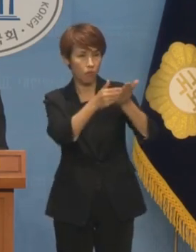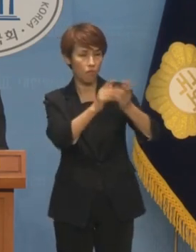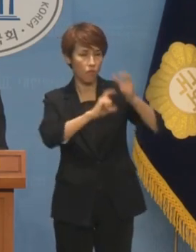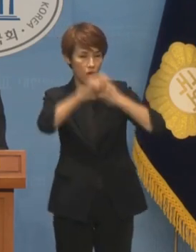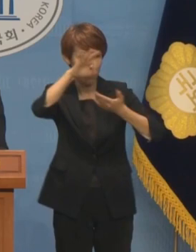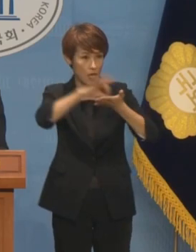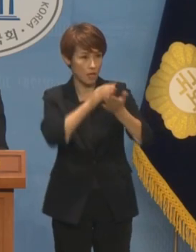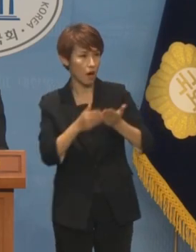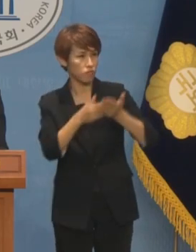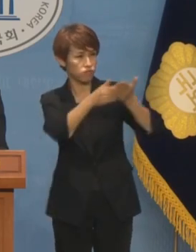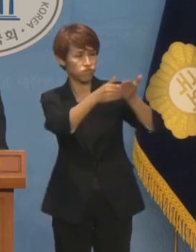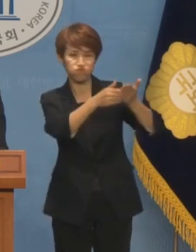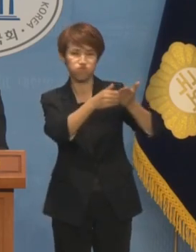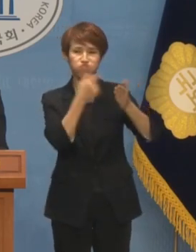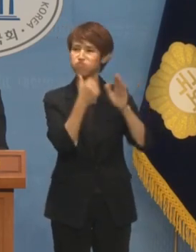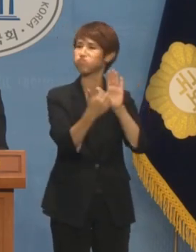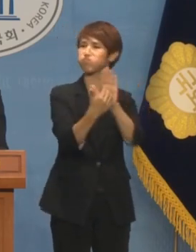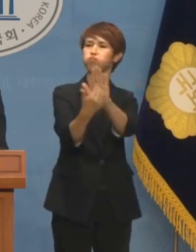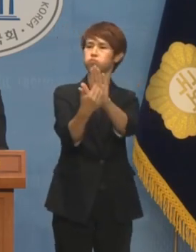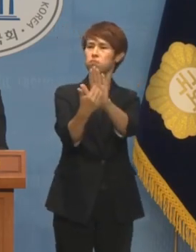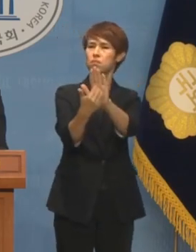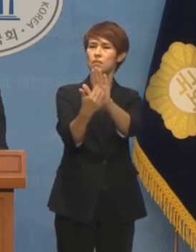단칼에 거부했습니다.